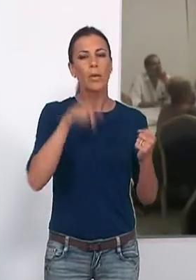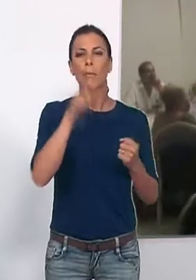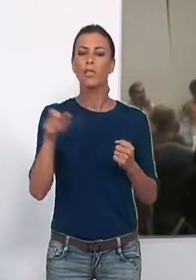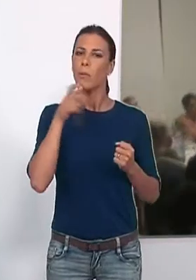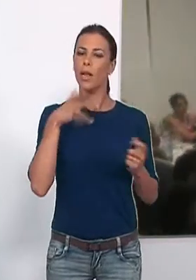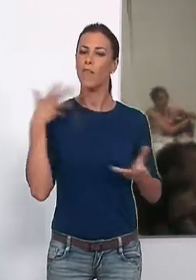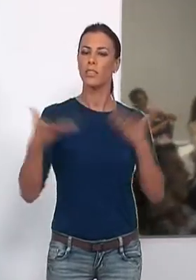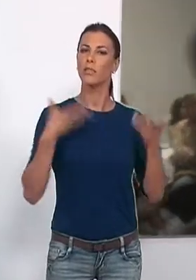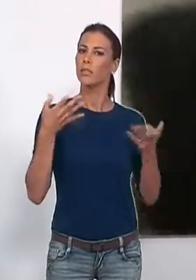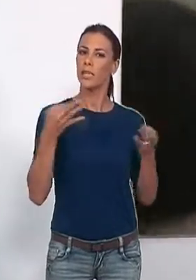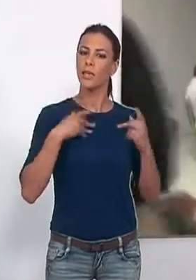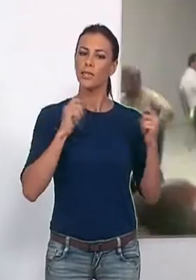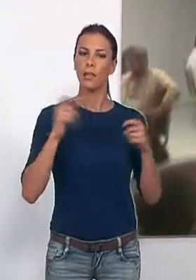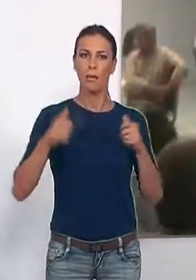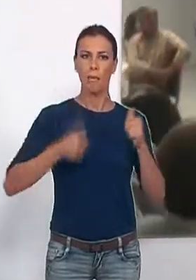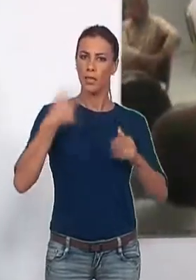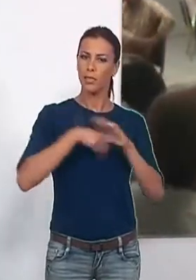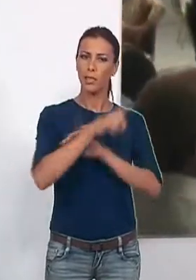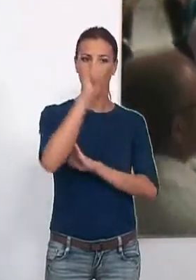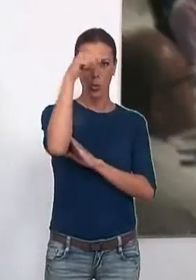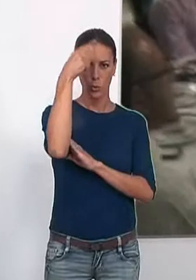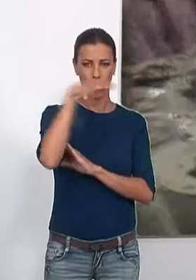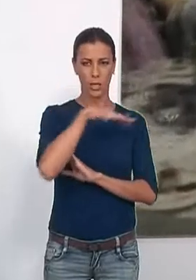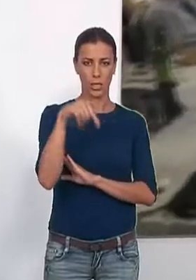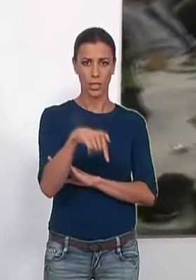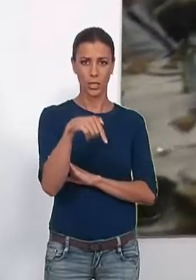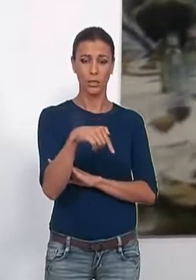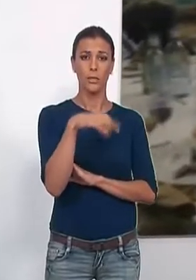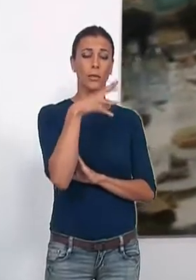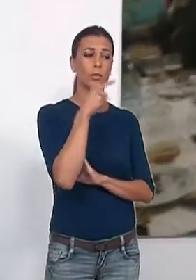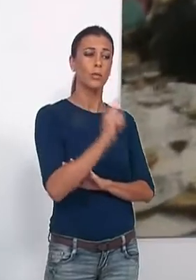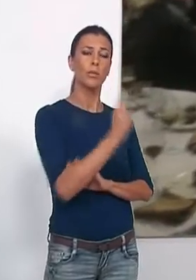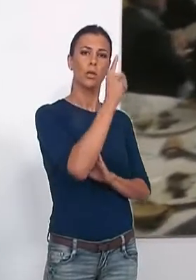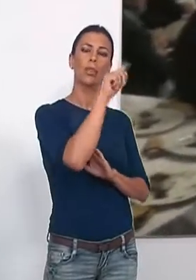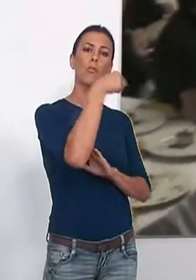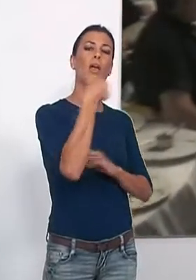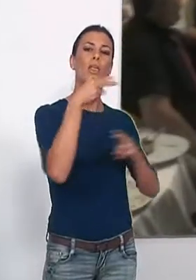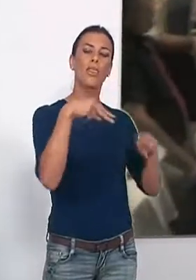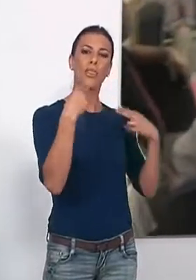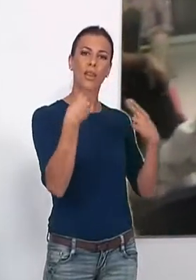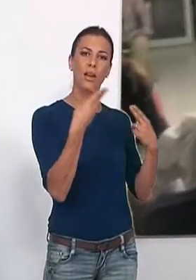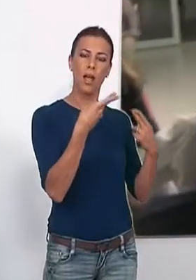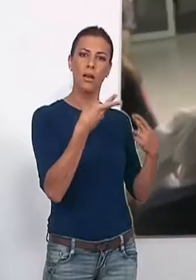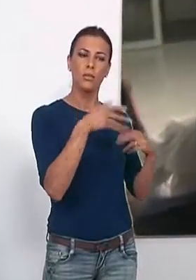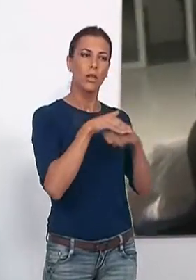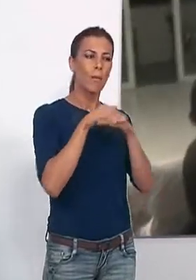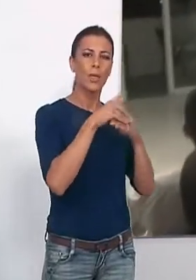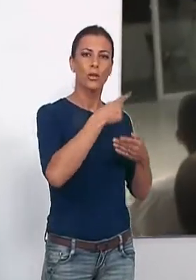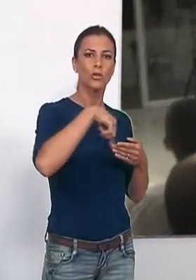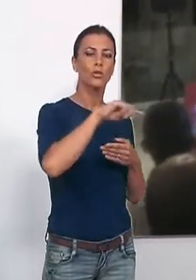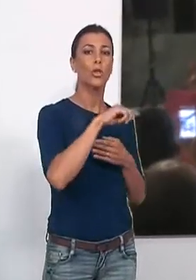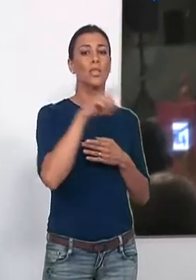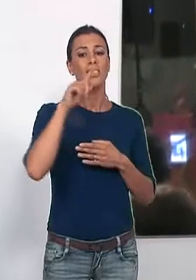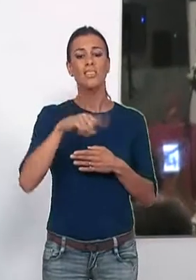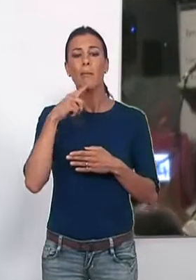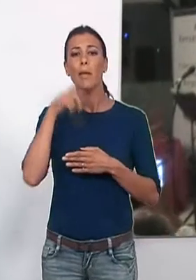estimulan la faceta cultural del municipio. En primera instancia, y tras una cena amigable, abrió el acto Manuel Domínguez,